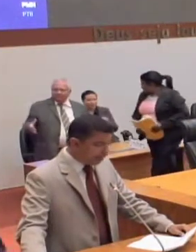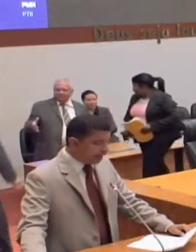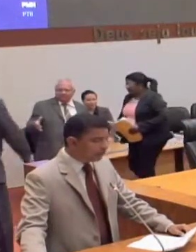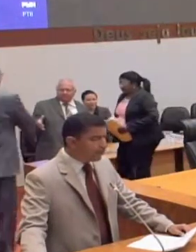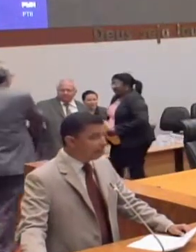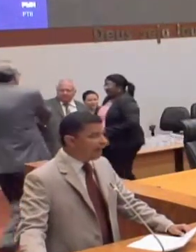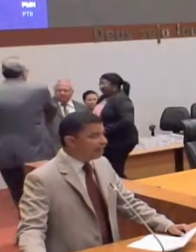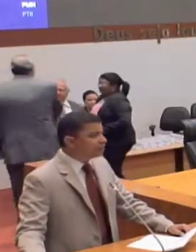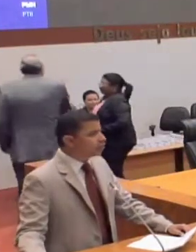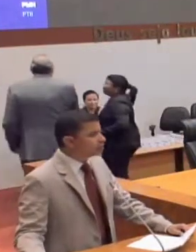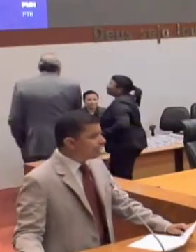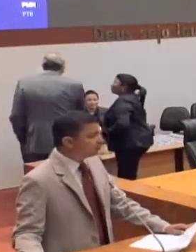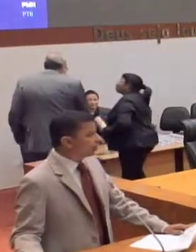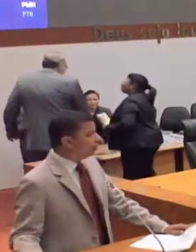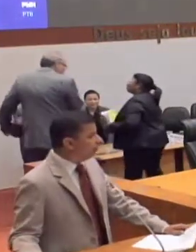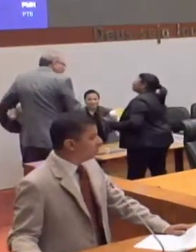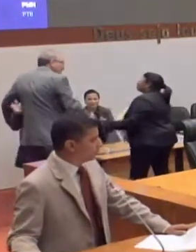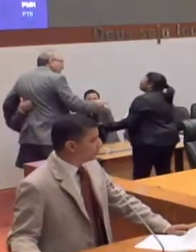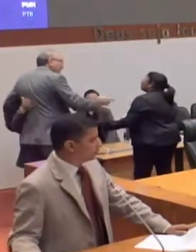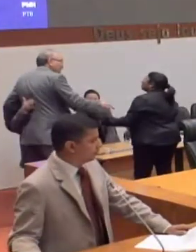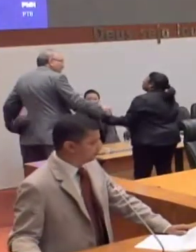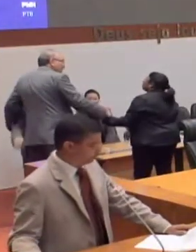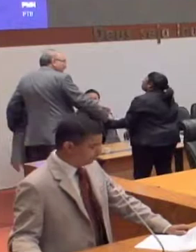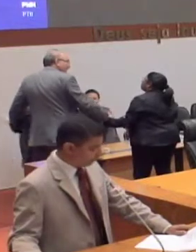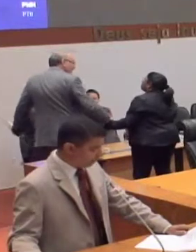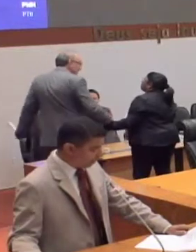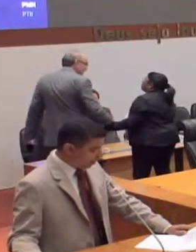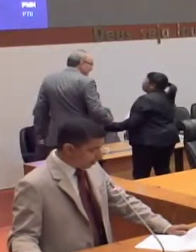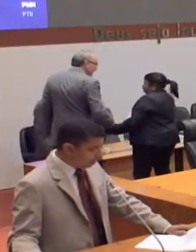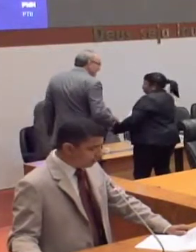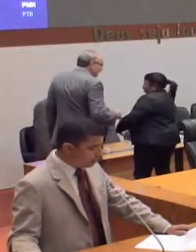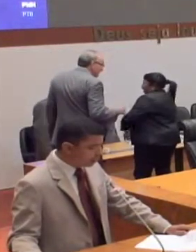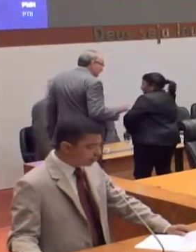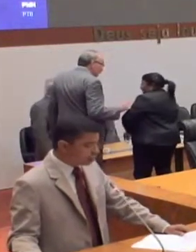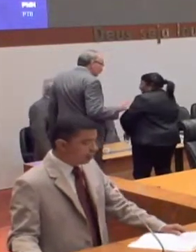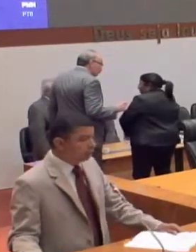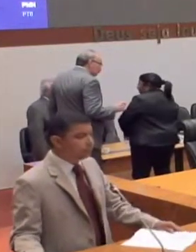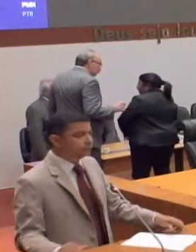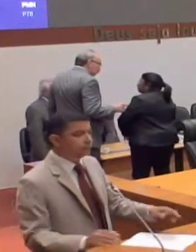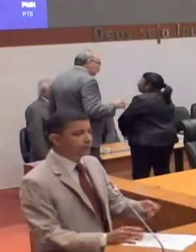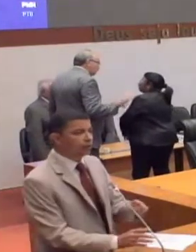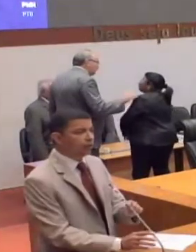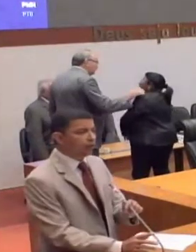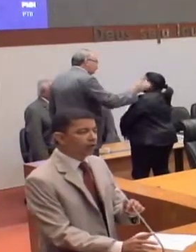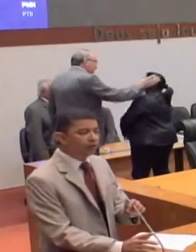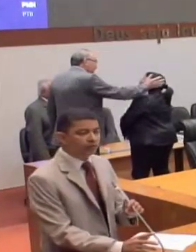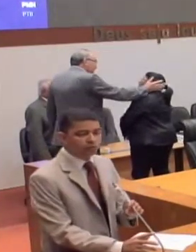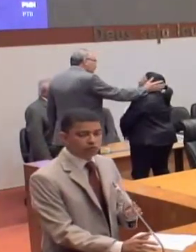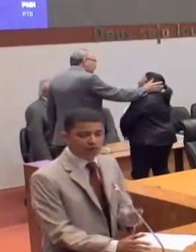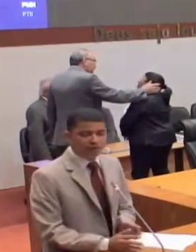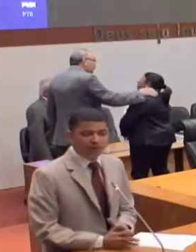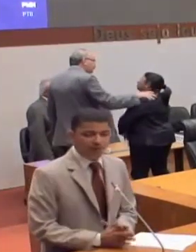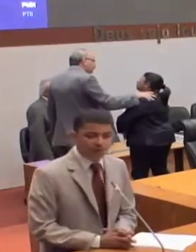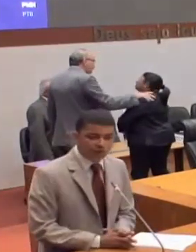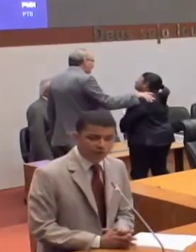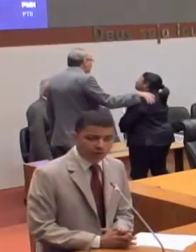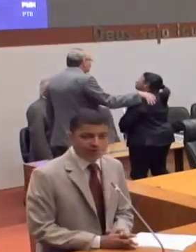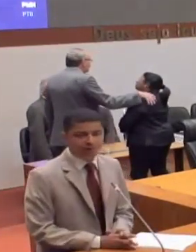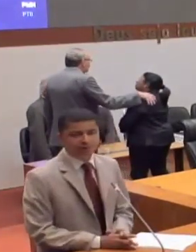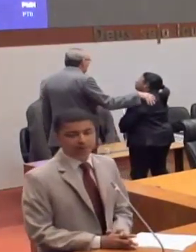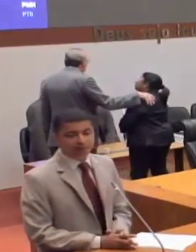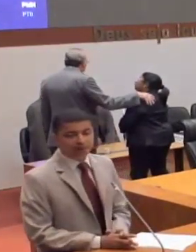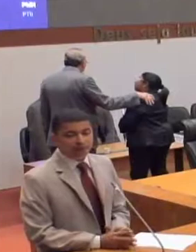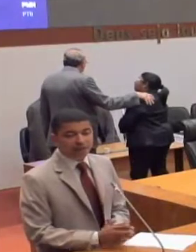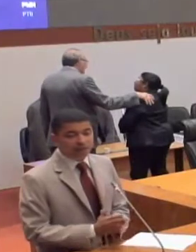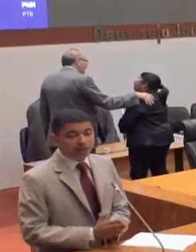Caminhei a pé mais de 200 quilômetros, pisando no chão, olhando nos olhos das pessoas